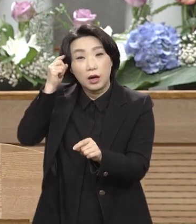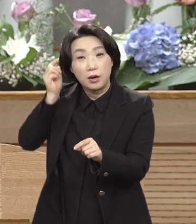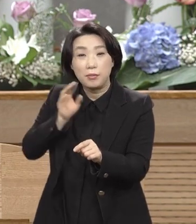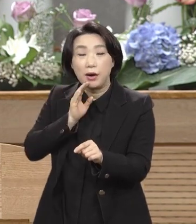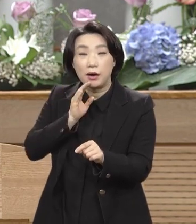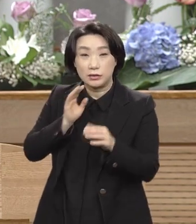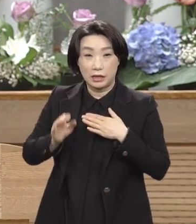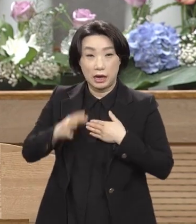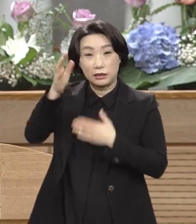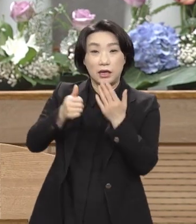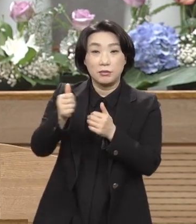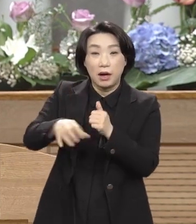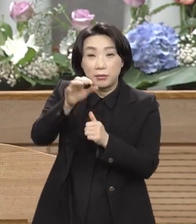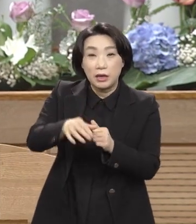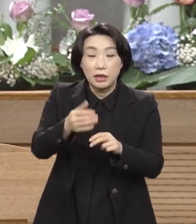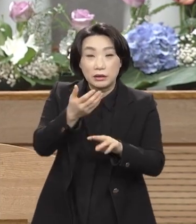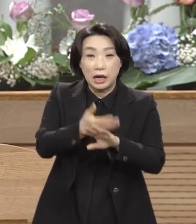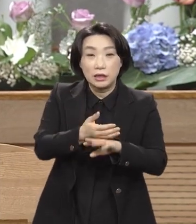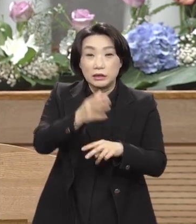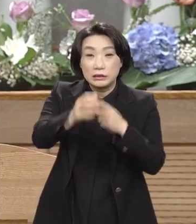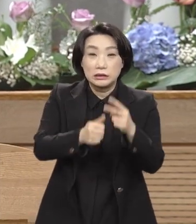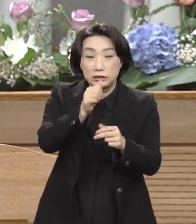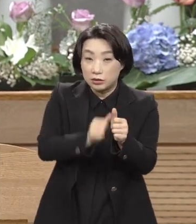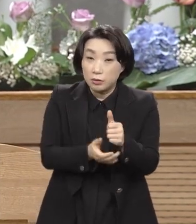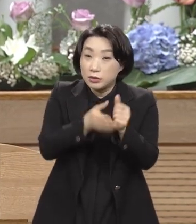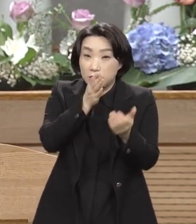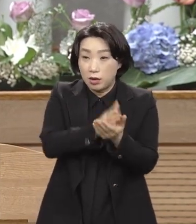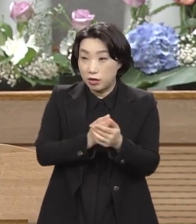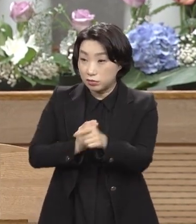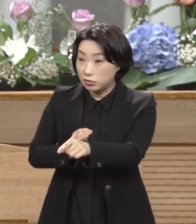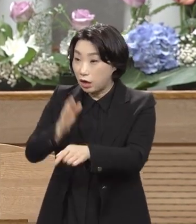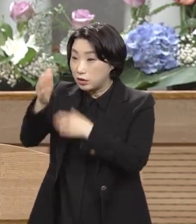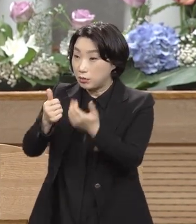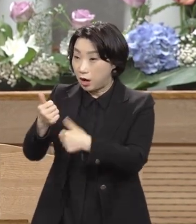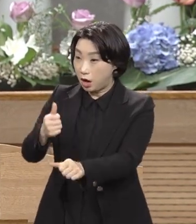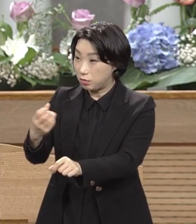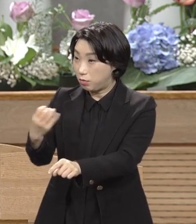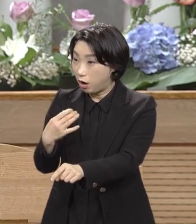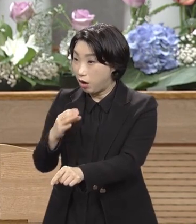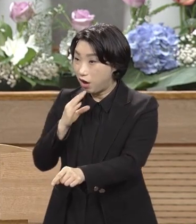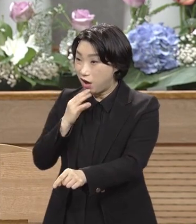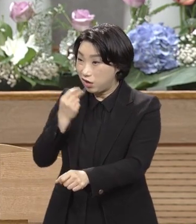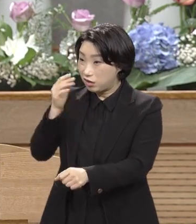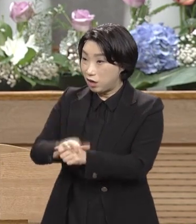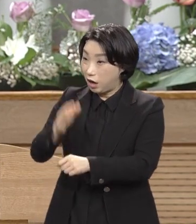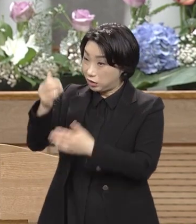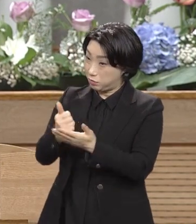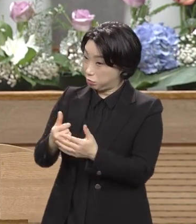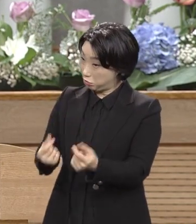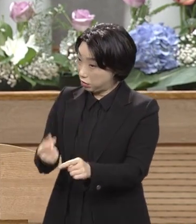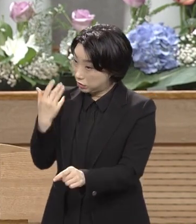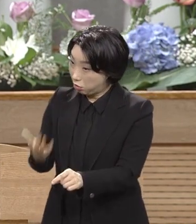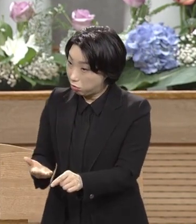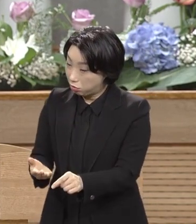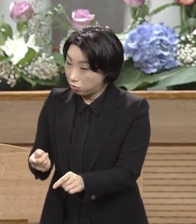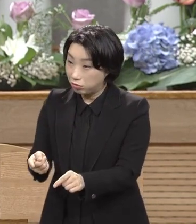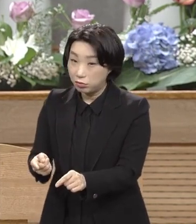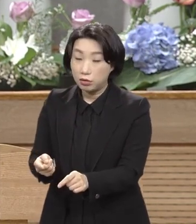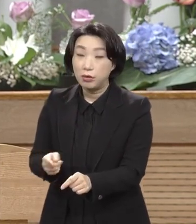다른 신을 두지 말라 했거든. 하미치가 하나님의 아들 하나님이라는 얘기냐. 왜요. 호족에